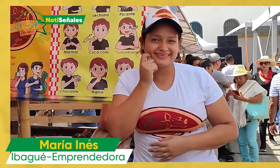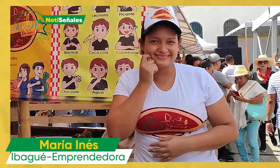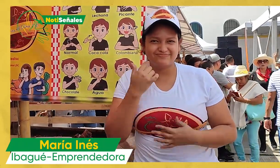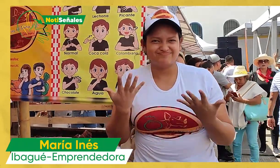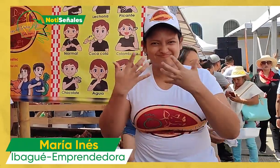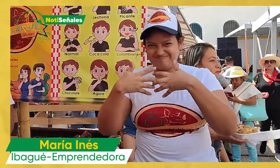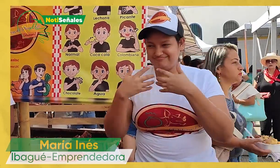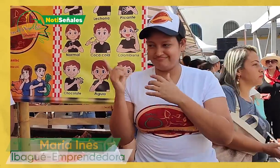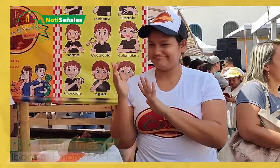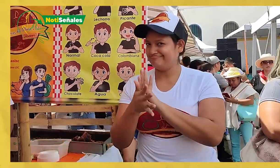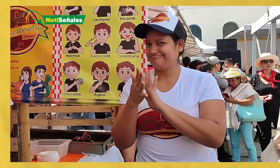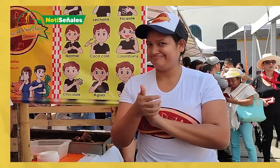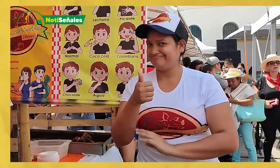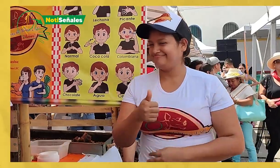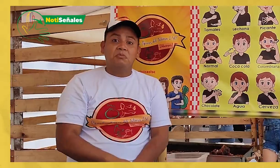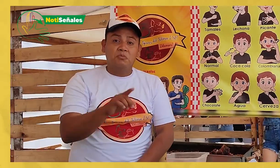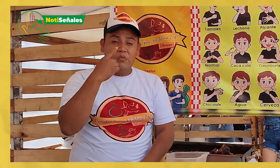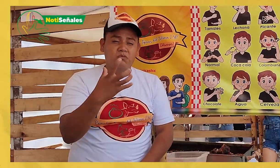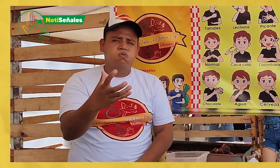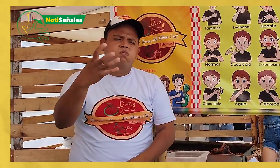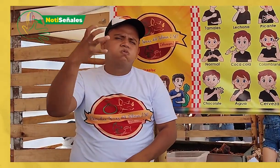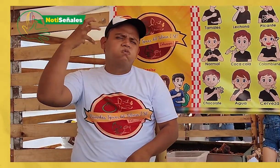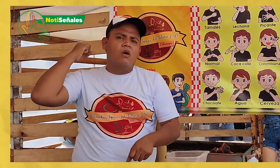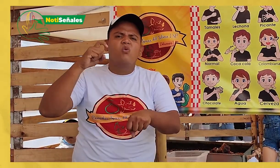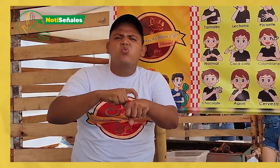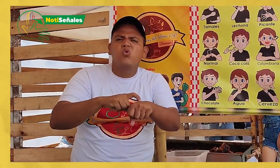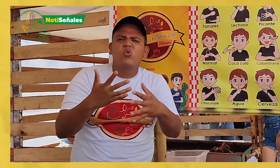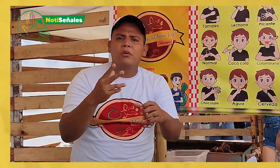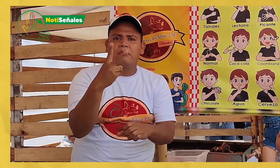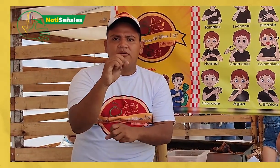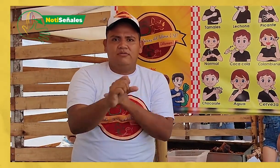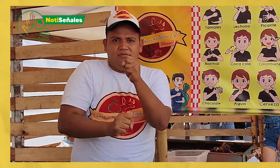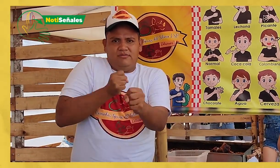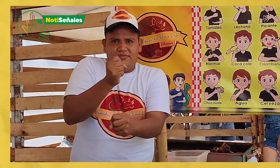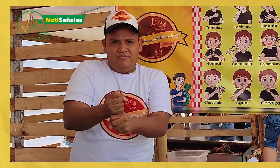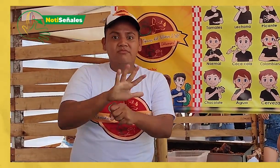Y él les va a contar sobre nuestro emprendimiento. Les cuento que hace 20 años, mi mamá,